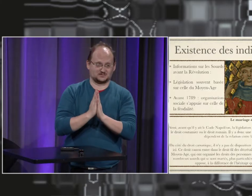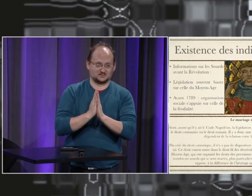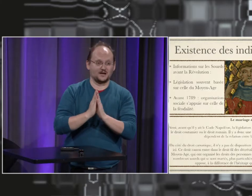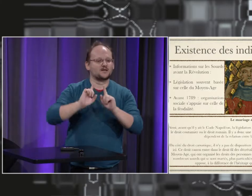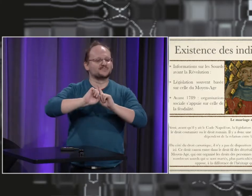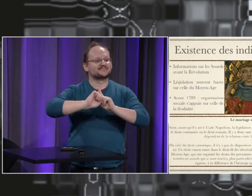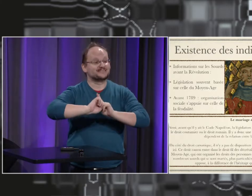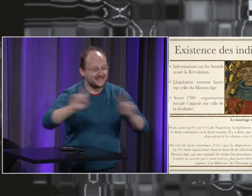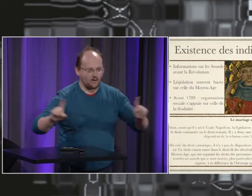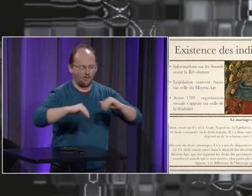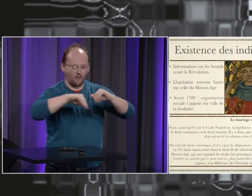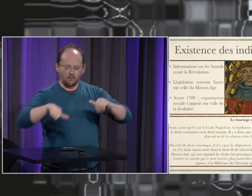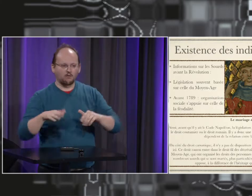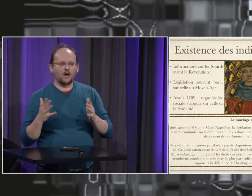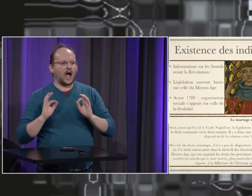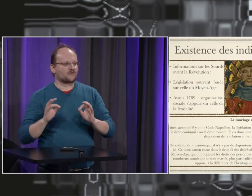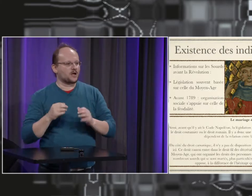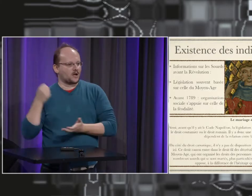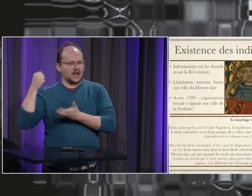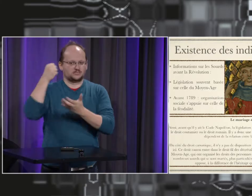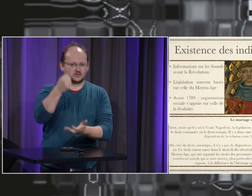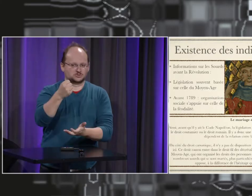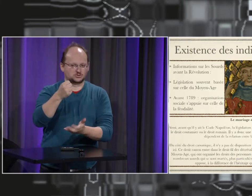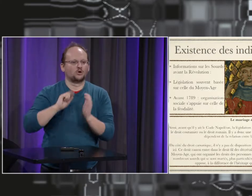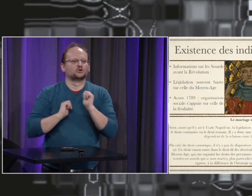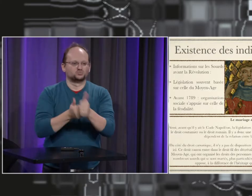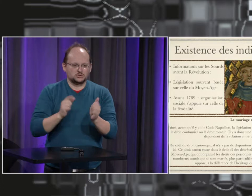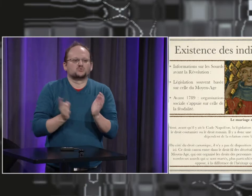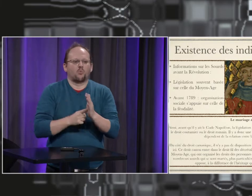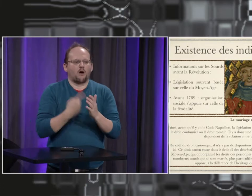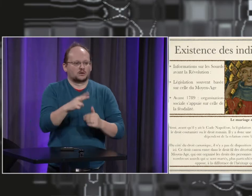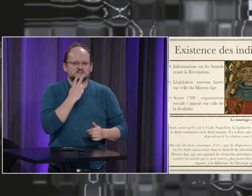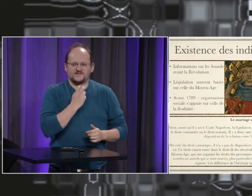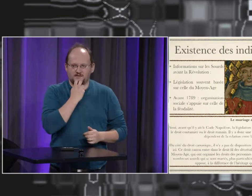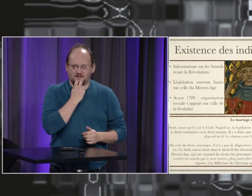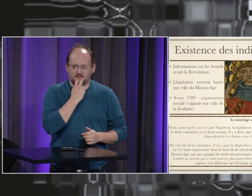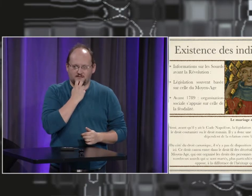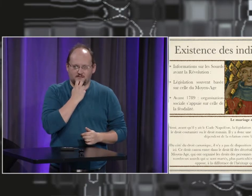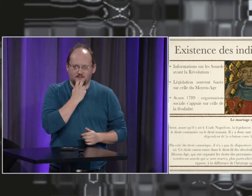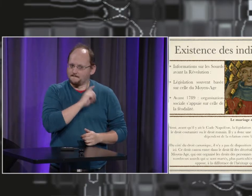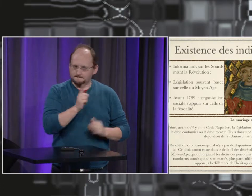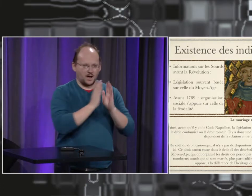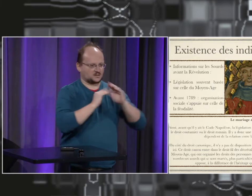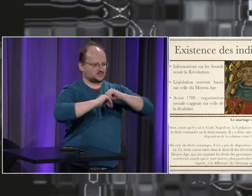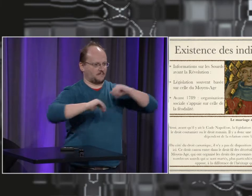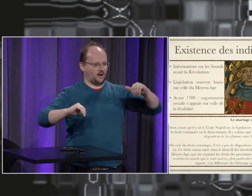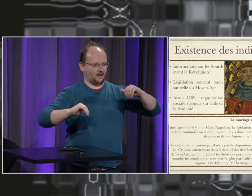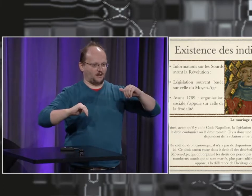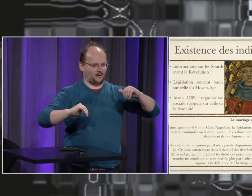Donc là, c'était le droit canonique, bien différent. Effectivement, les droits civiques étaient liés